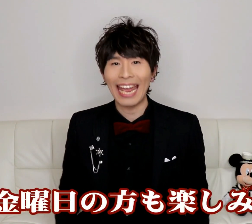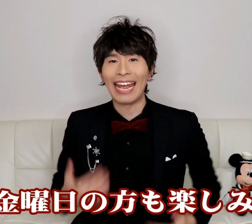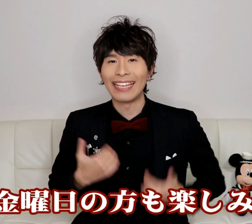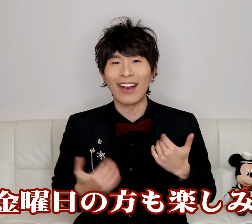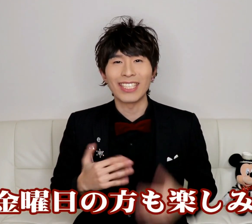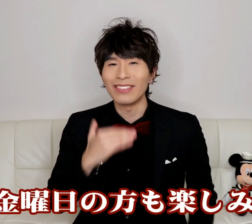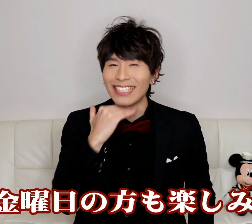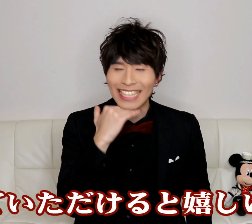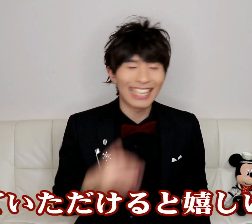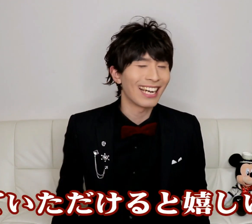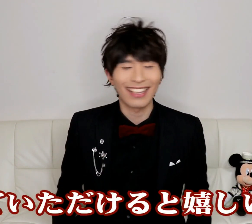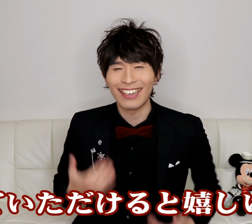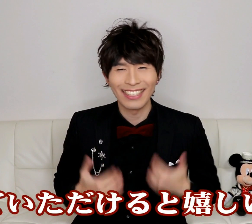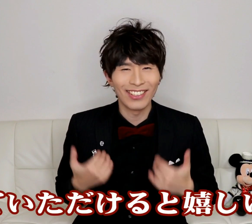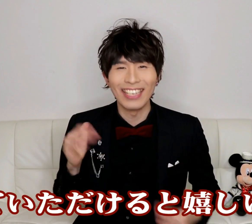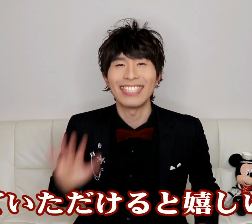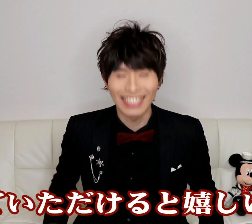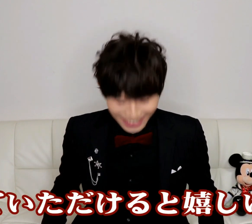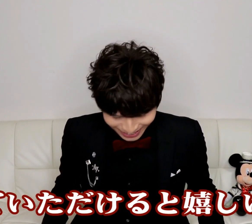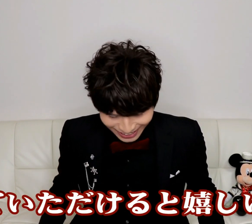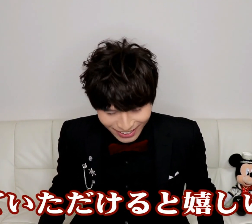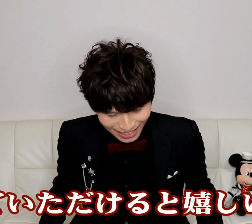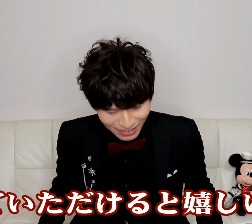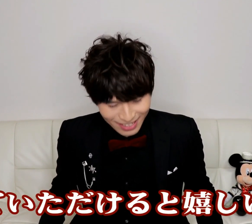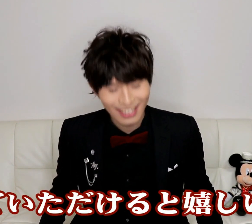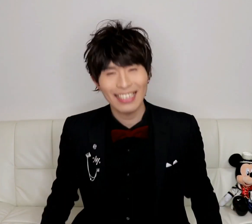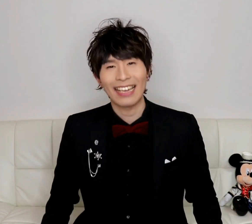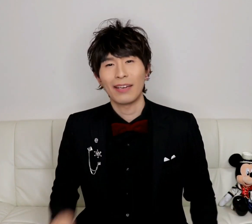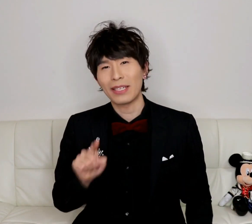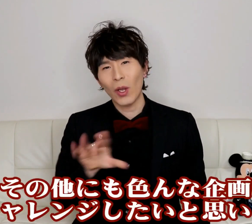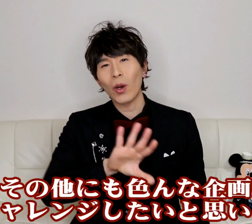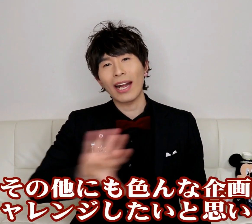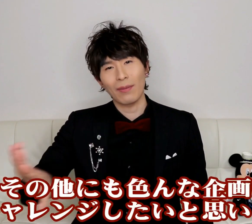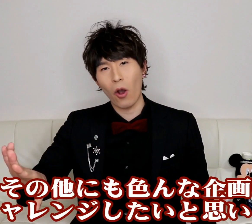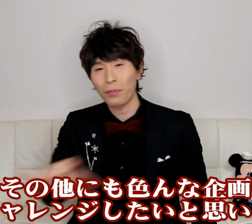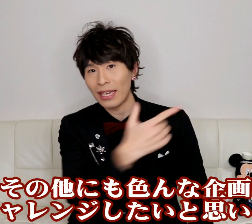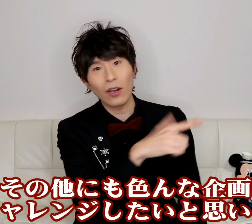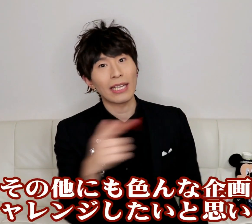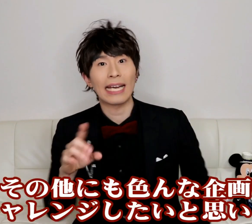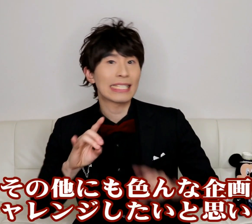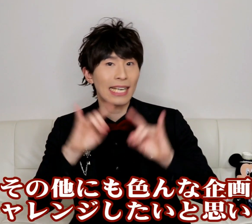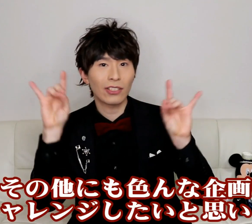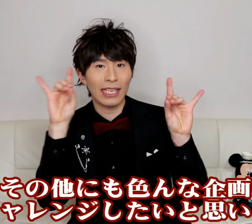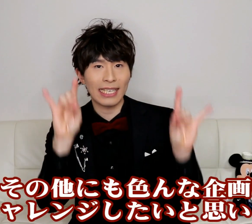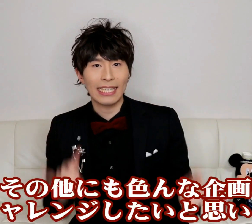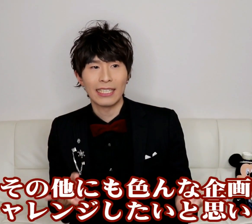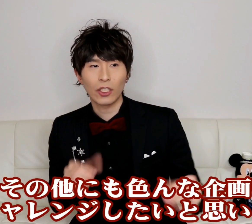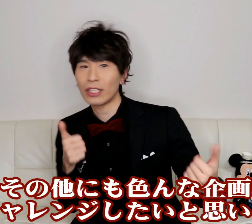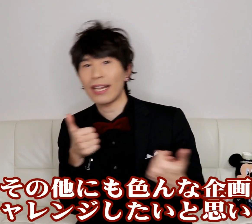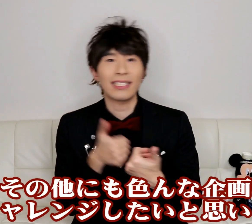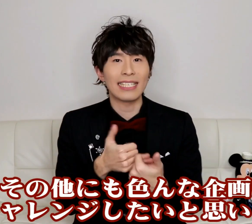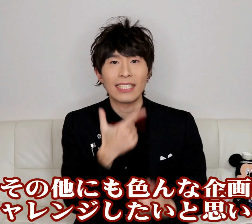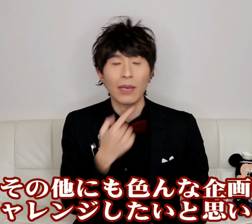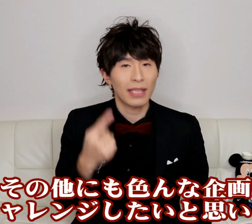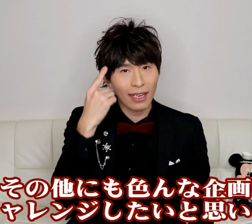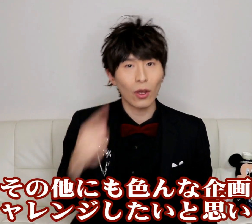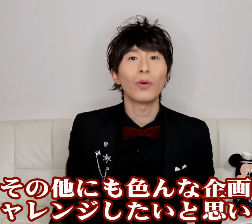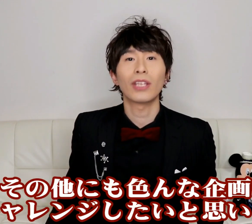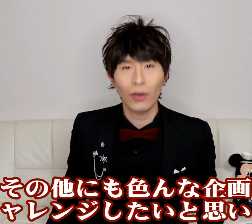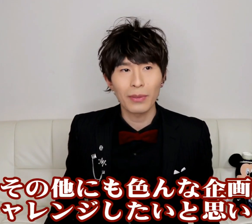ね楽しみにしていただけたら嬉しい調べてございますまあその他にもいろんな企画にちょっとチャレンジしてみたいなと思ってお